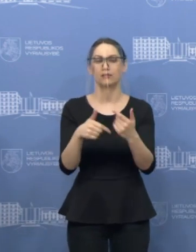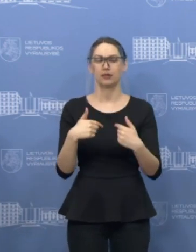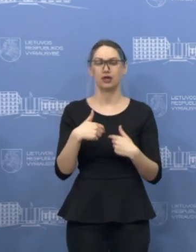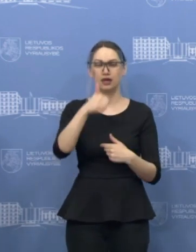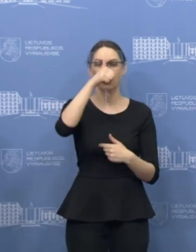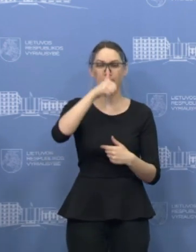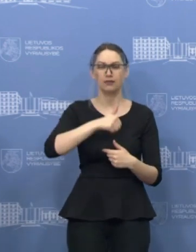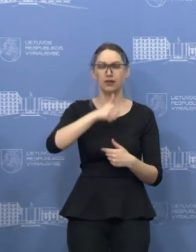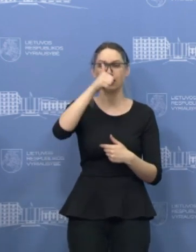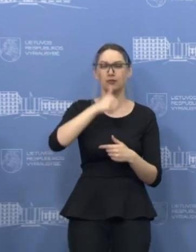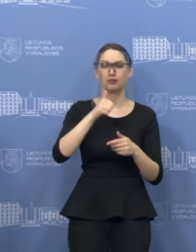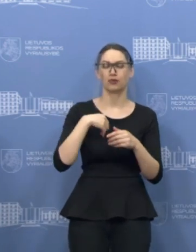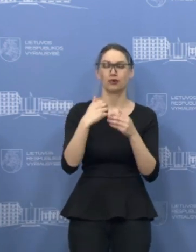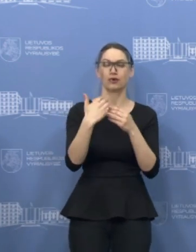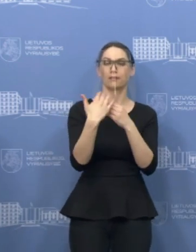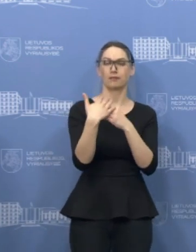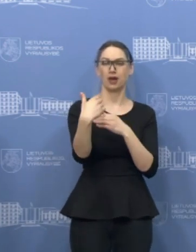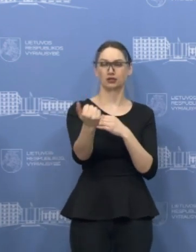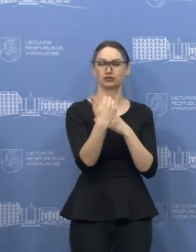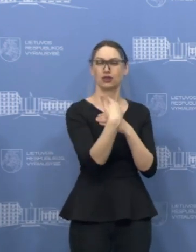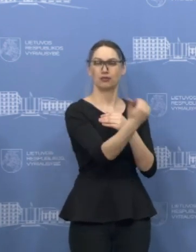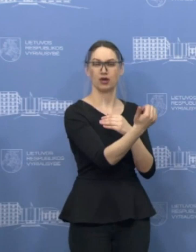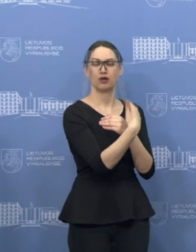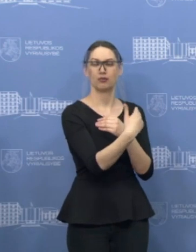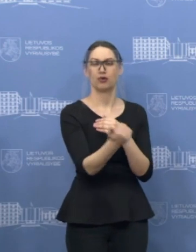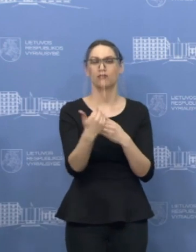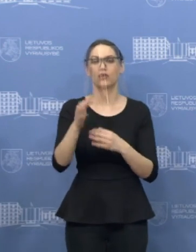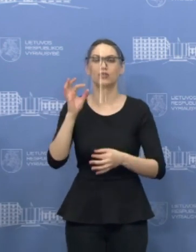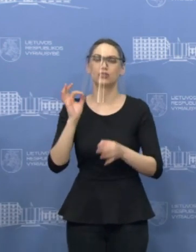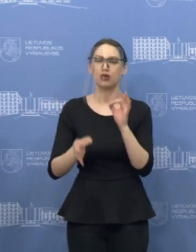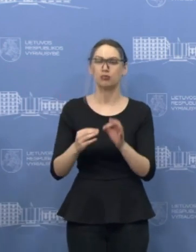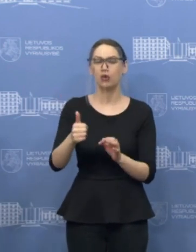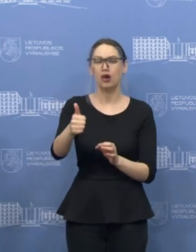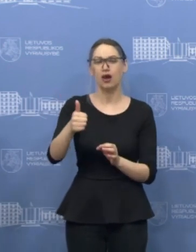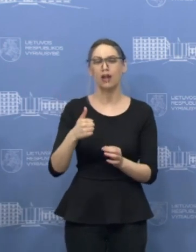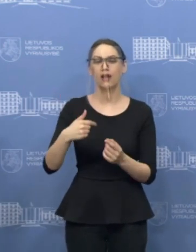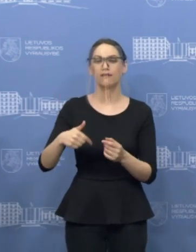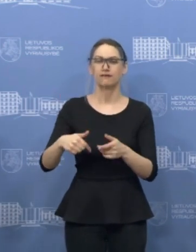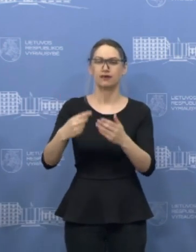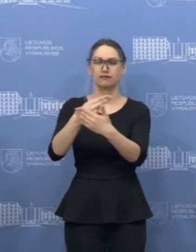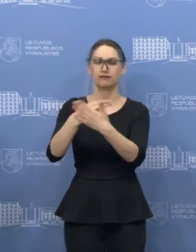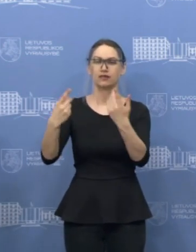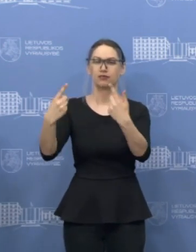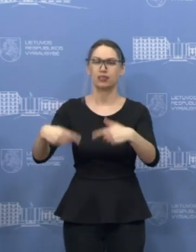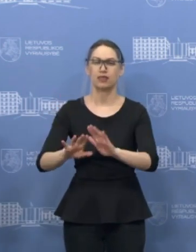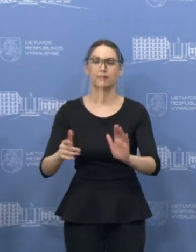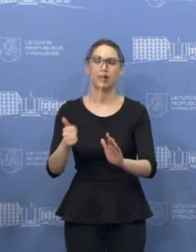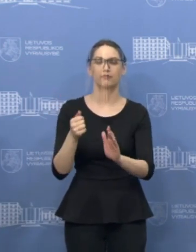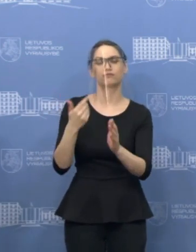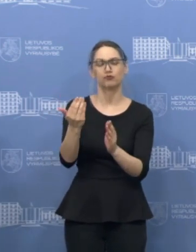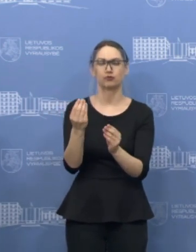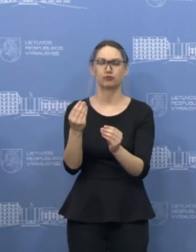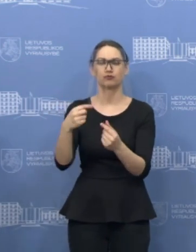paskolą, tokią sumą, kuri yra natūraliai reikalinga būtinoms įmonės išlaidoms